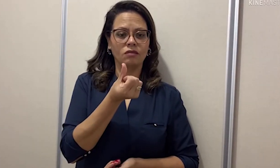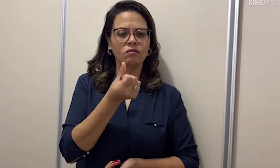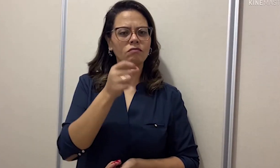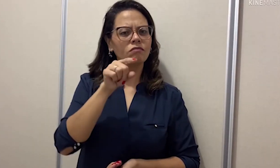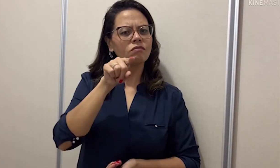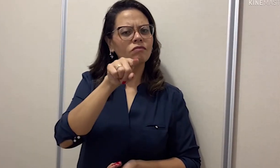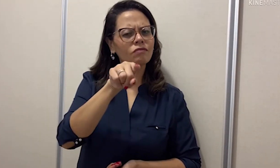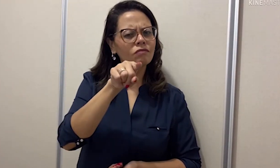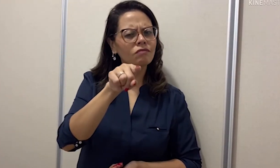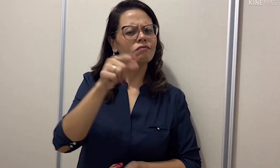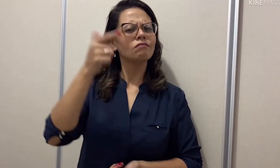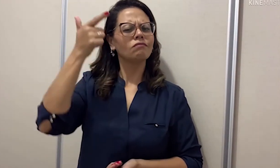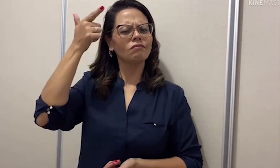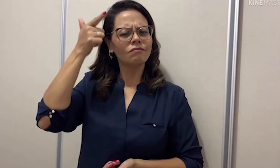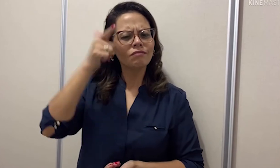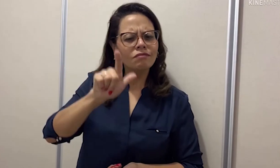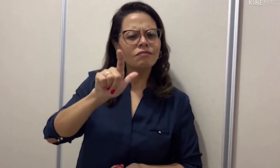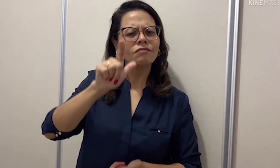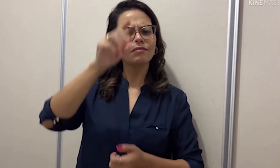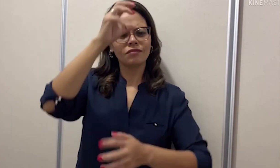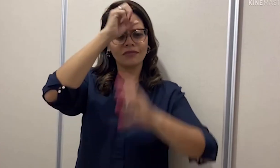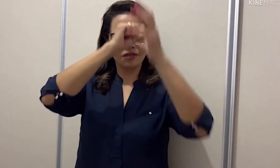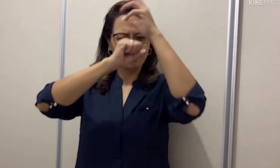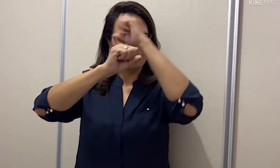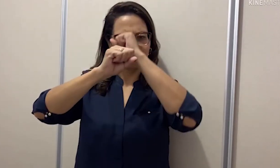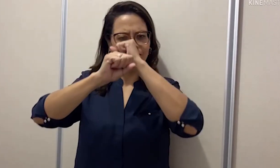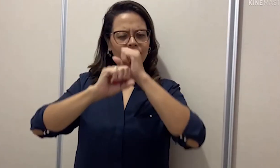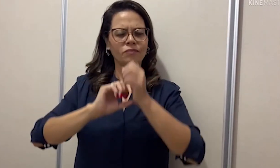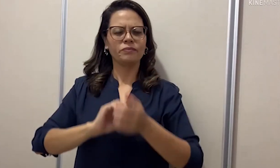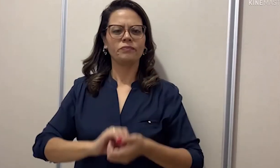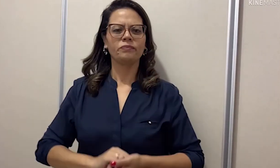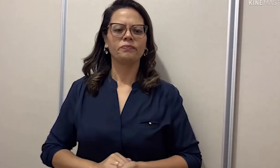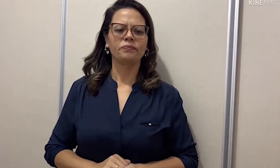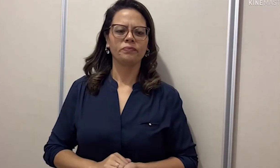Sexta frase, você consegue aprender.